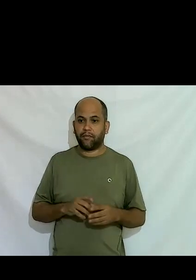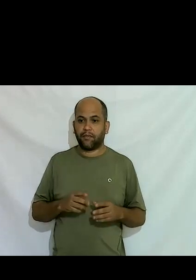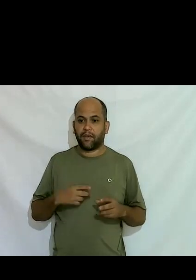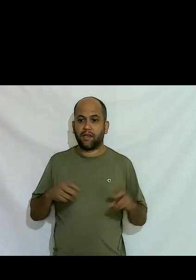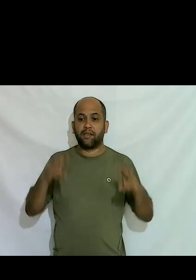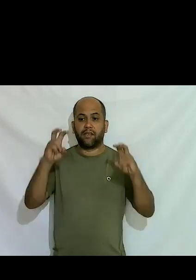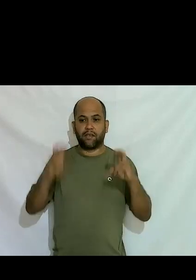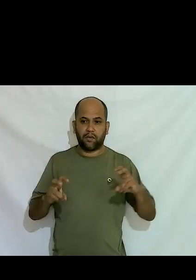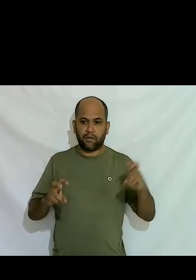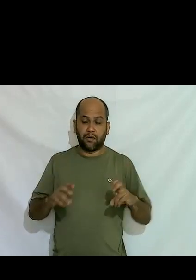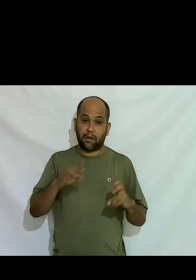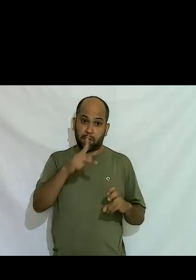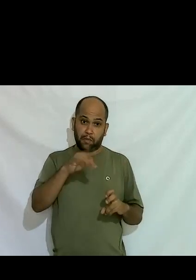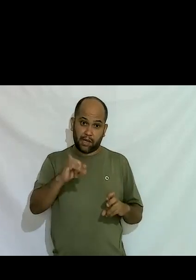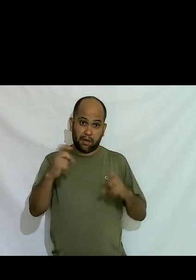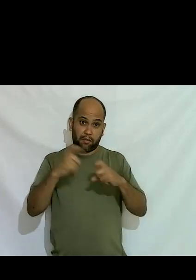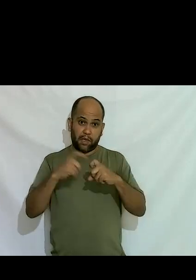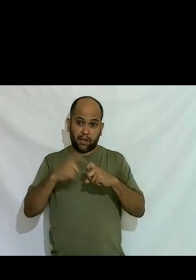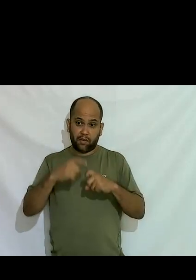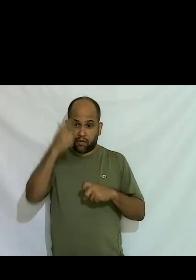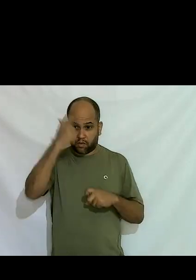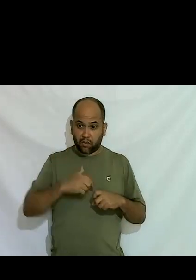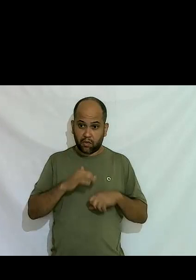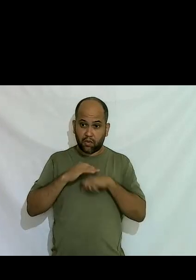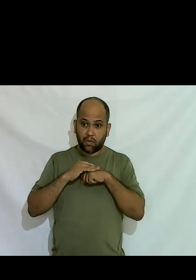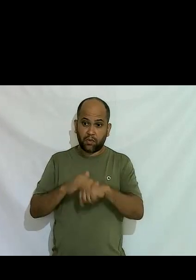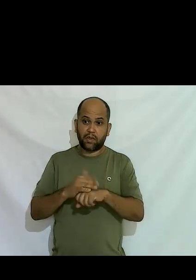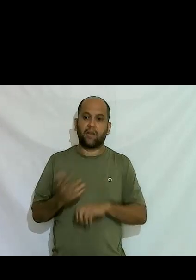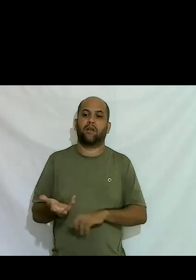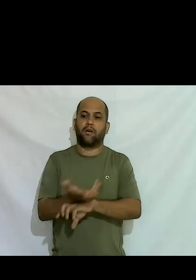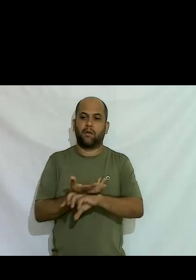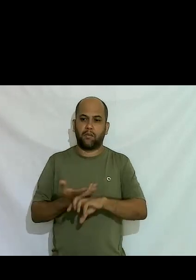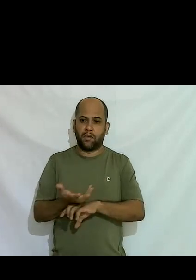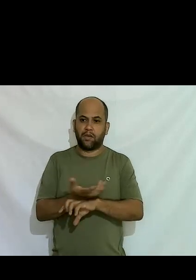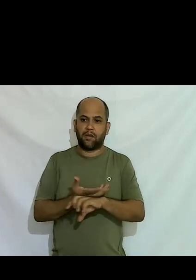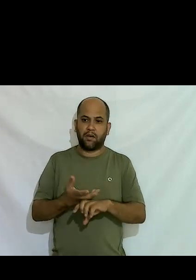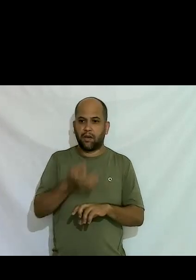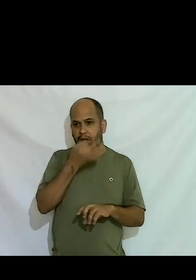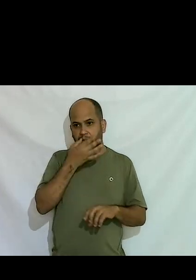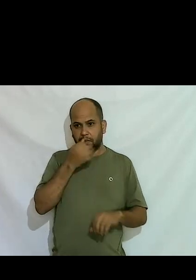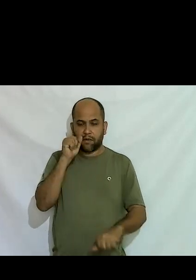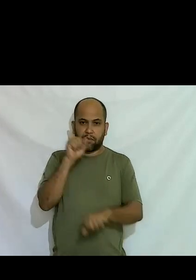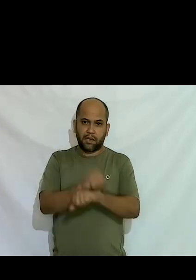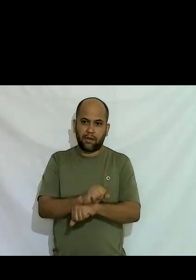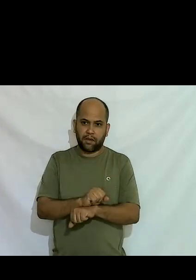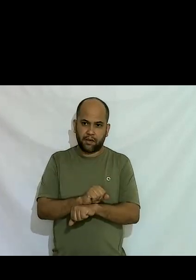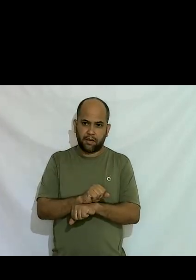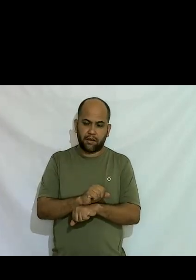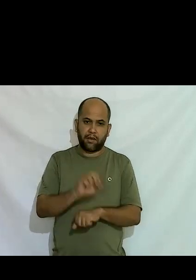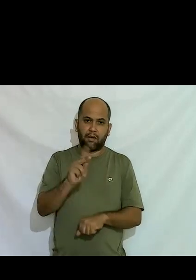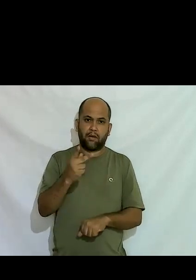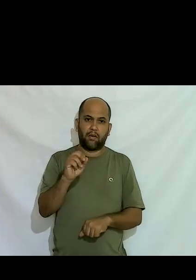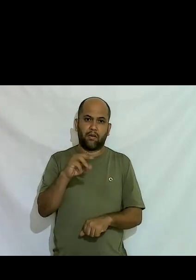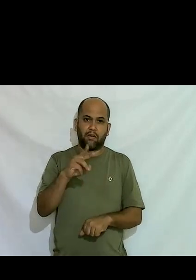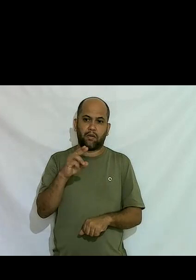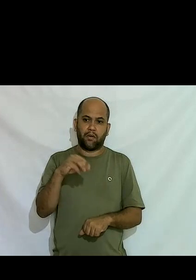meu pai e médico à minha frente e começaram a me convencer a parar de me hormonizar né